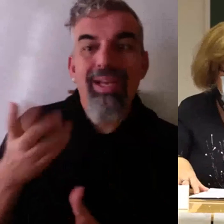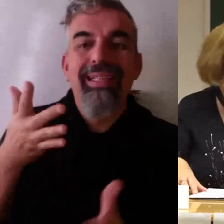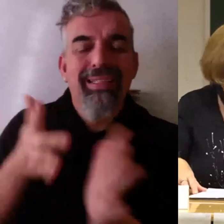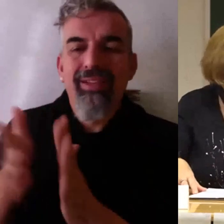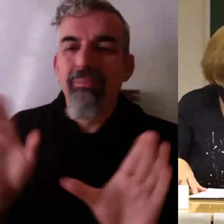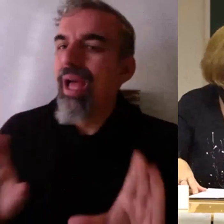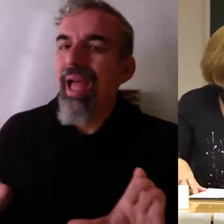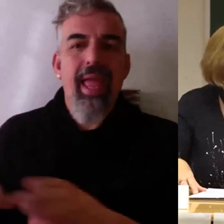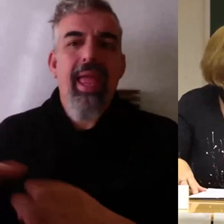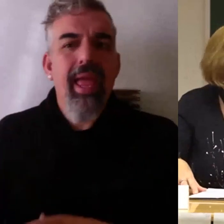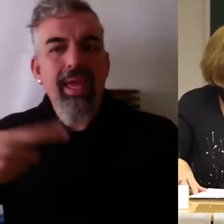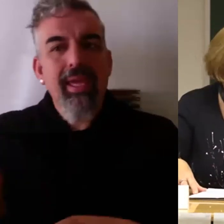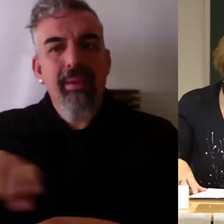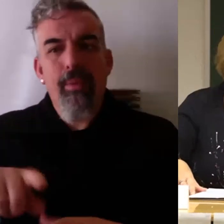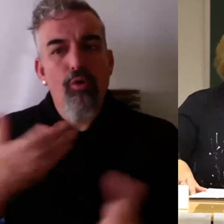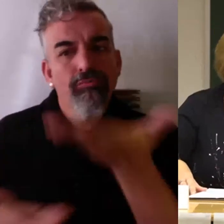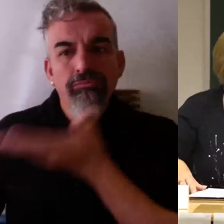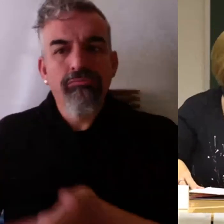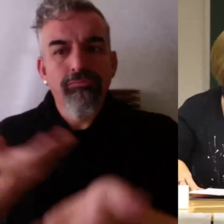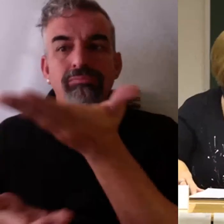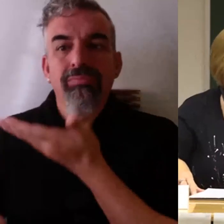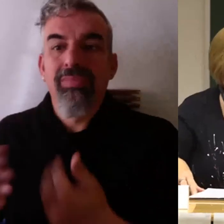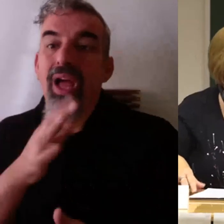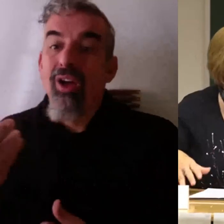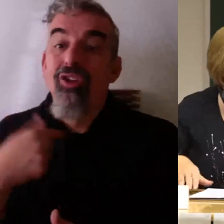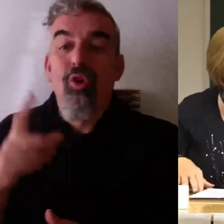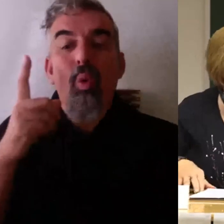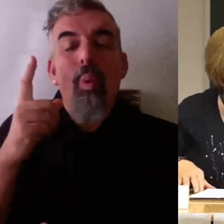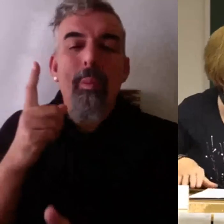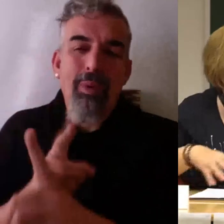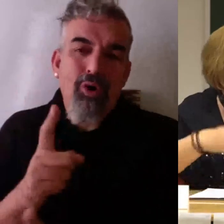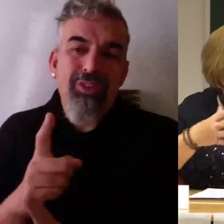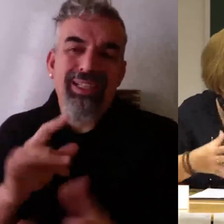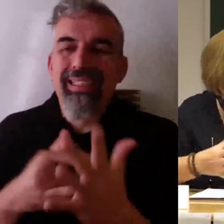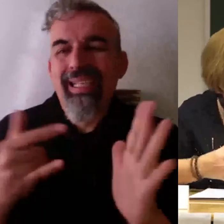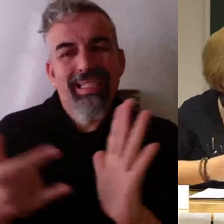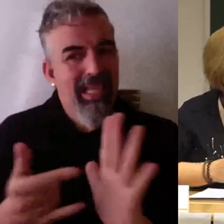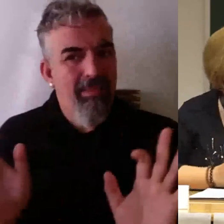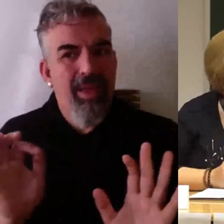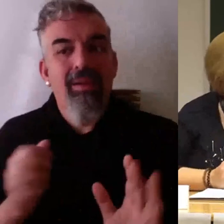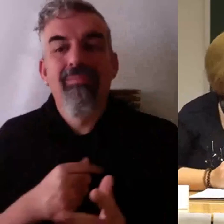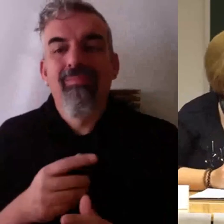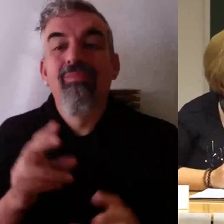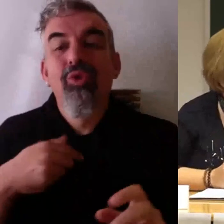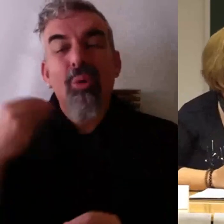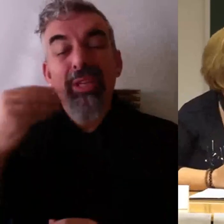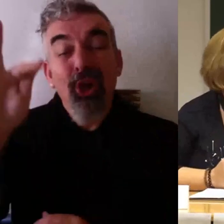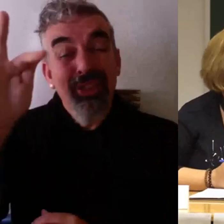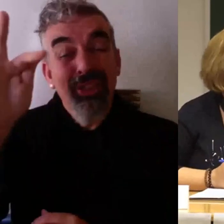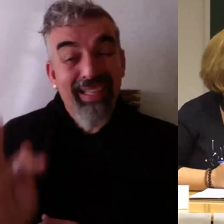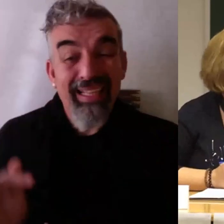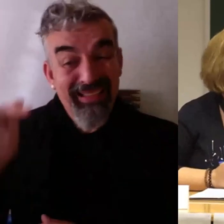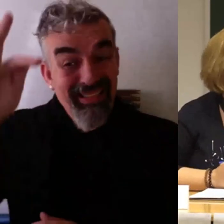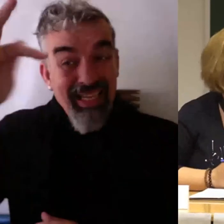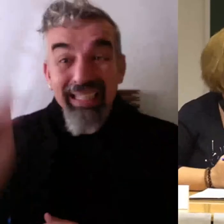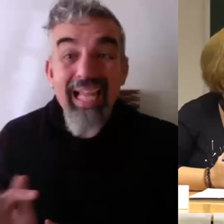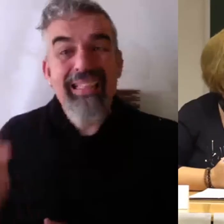creo, y aquí voy a criticar un poquito al sistema, creo que esos test que se les pasan a los alumnos